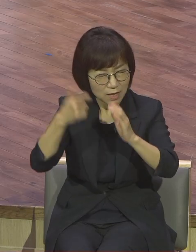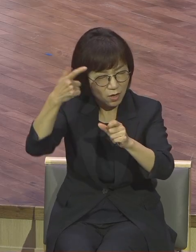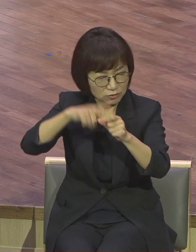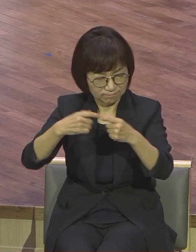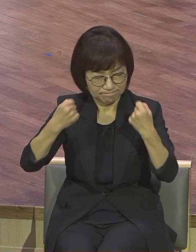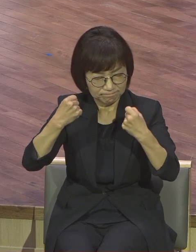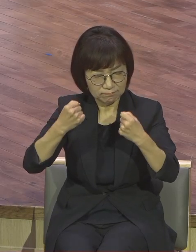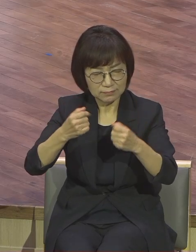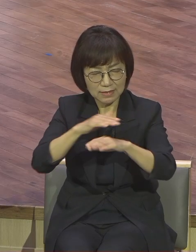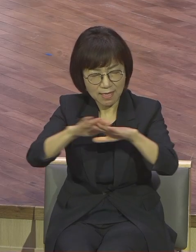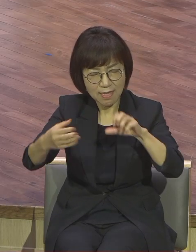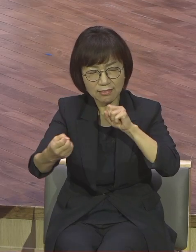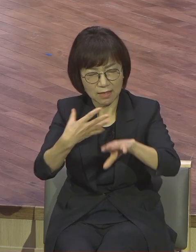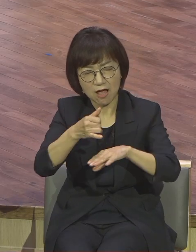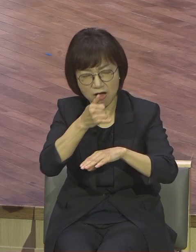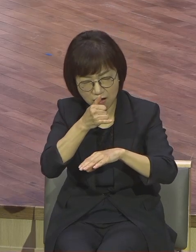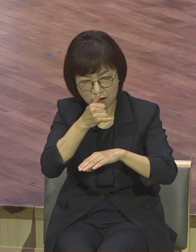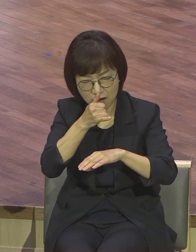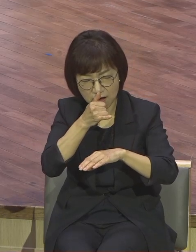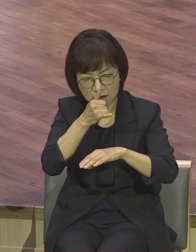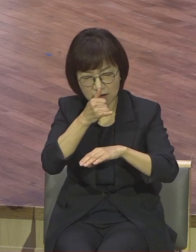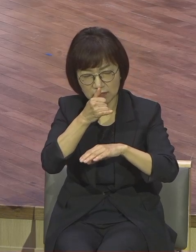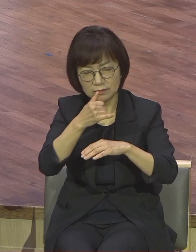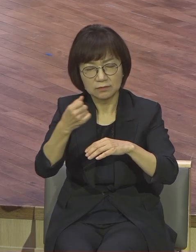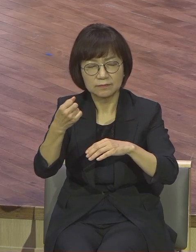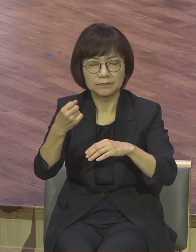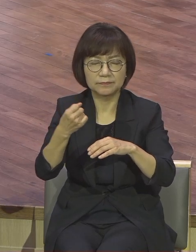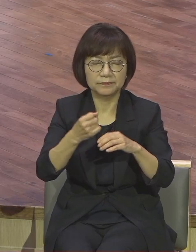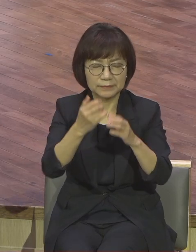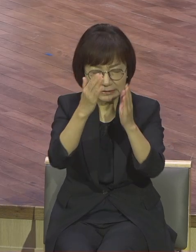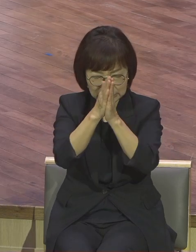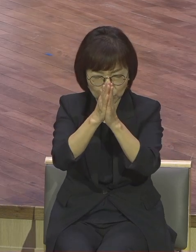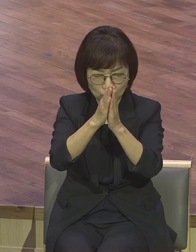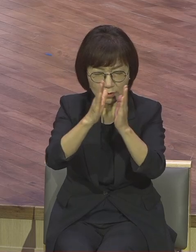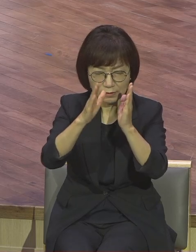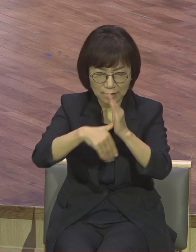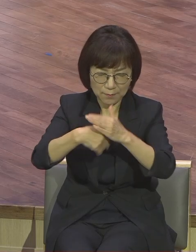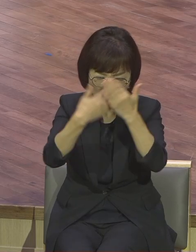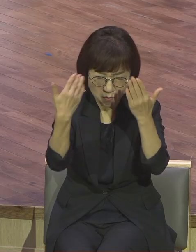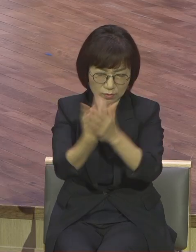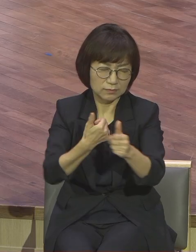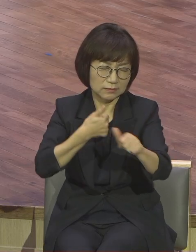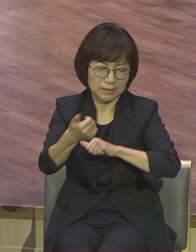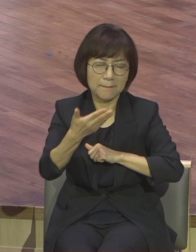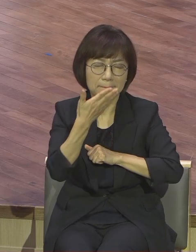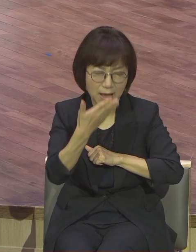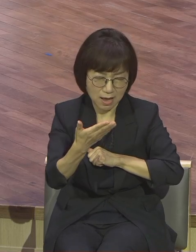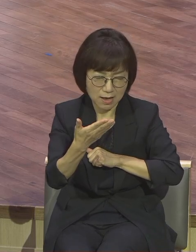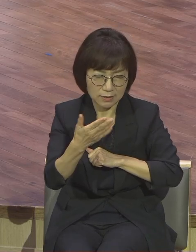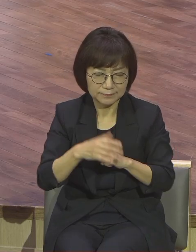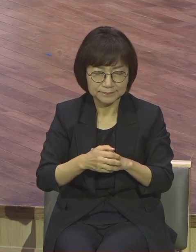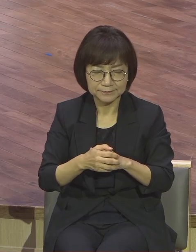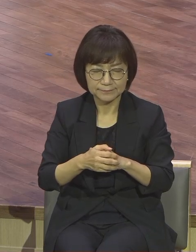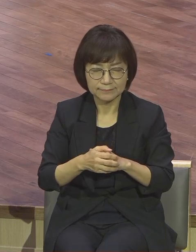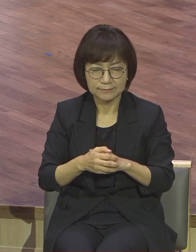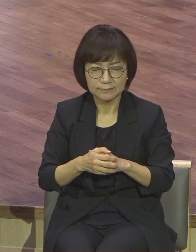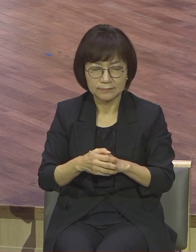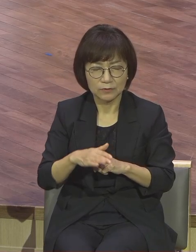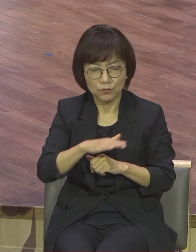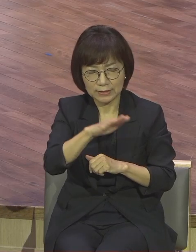기도 속에 세상이 힘이 있고 기도 속에 모든 것 초대교정에 힘이 있는 줄 알고 기도를 다시 한번 다시금 회복하는